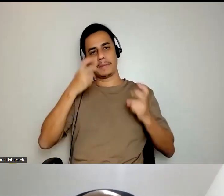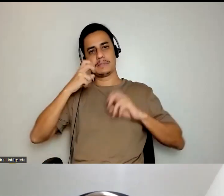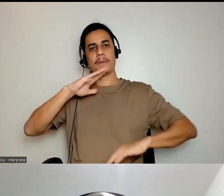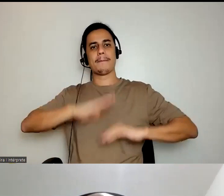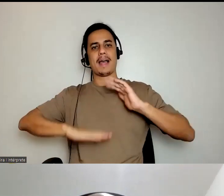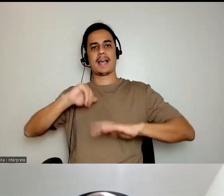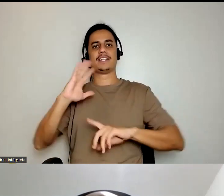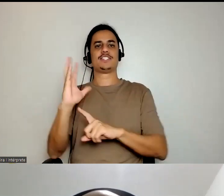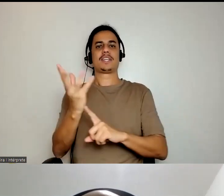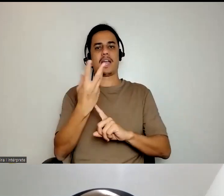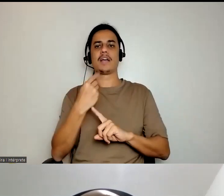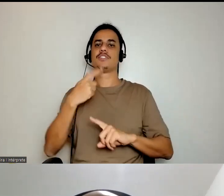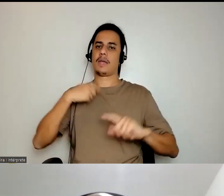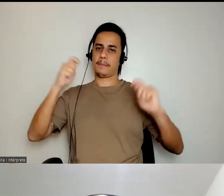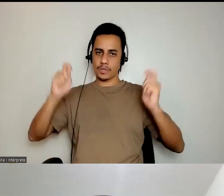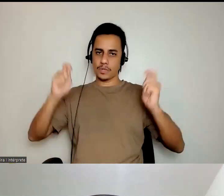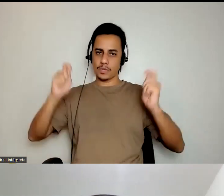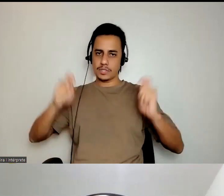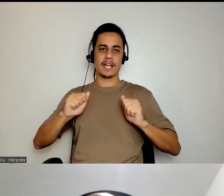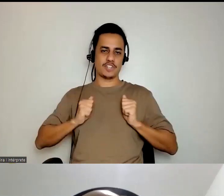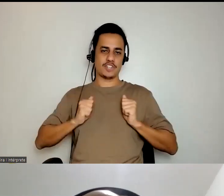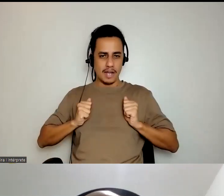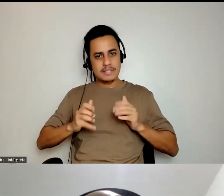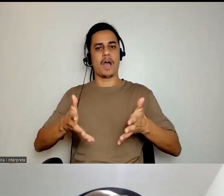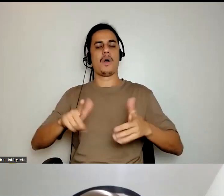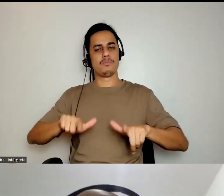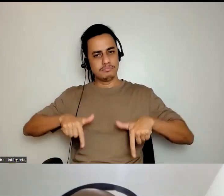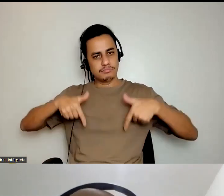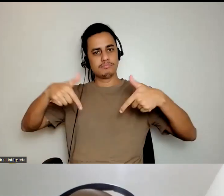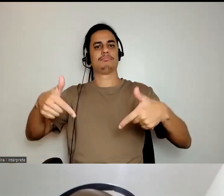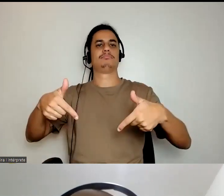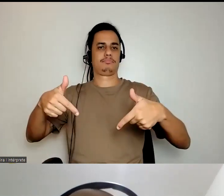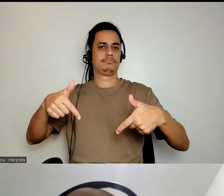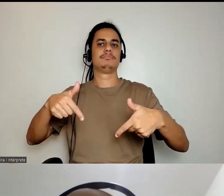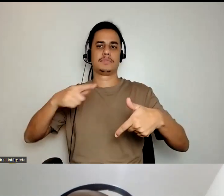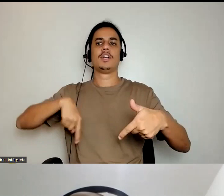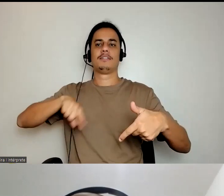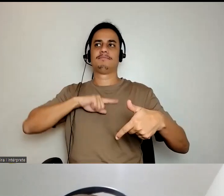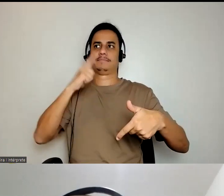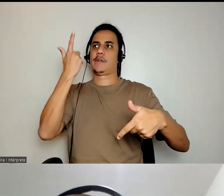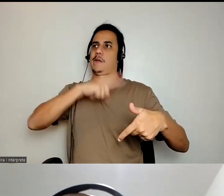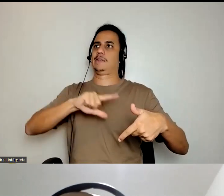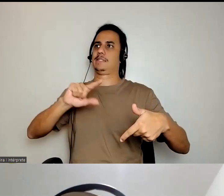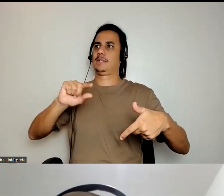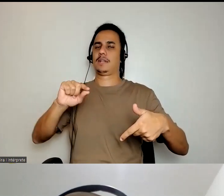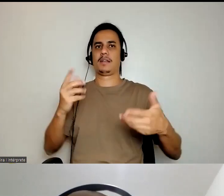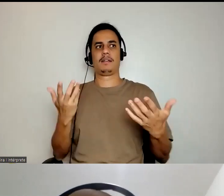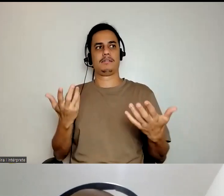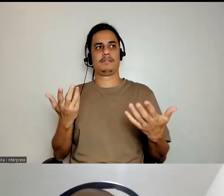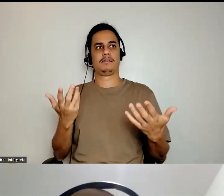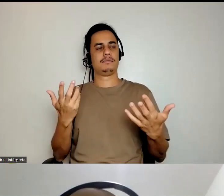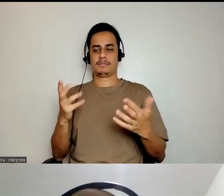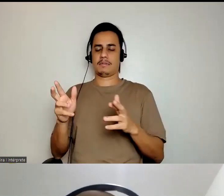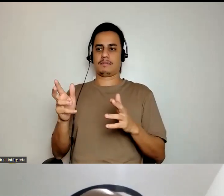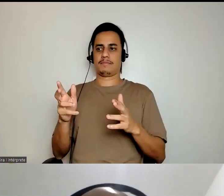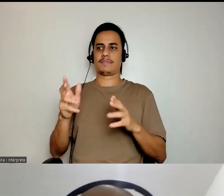grande aliado, né, nessas ações, nessas ações de decolonizar os acervos, decolonizar os museus através dos seus